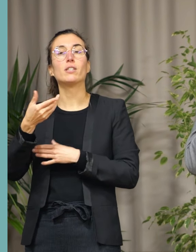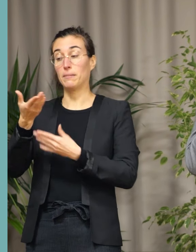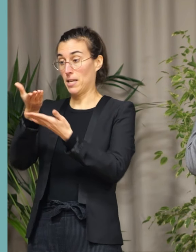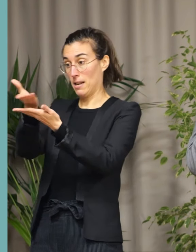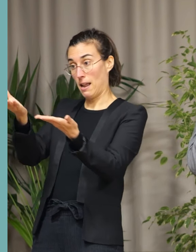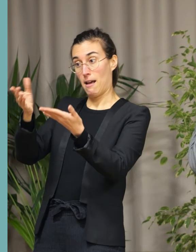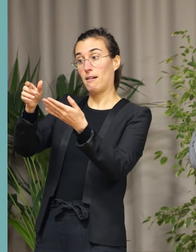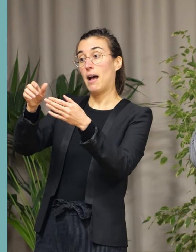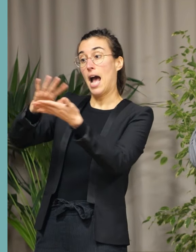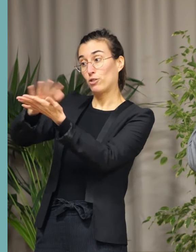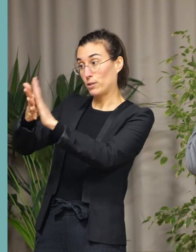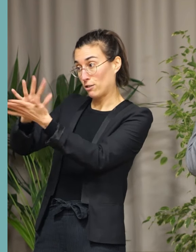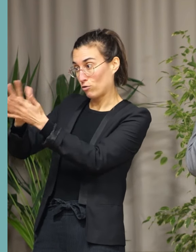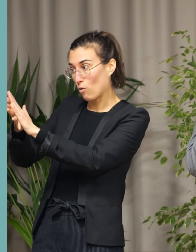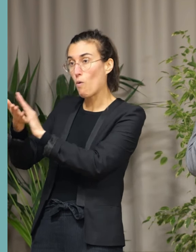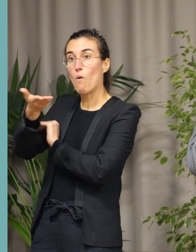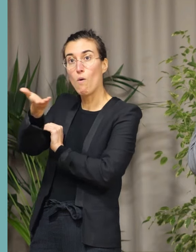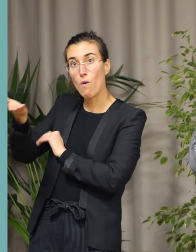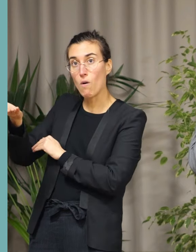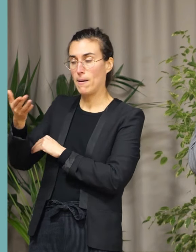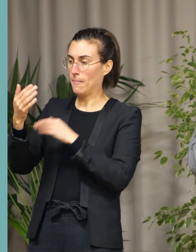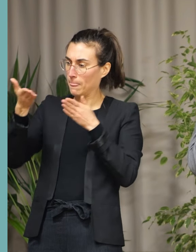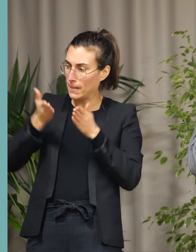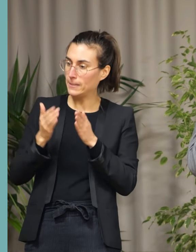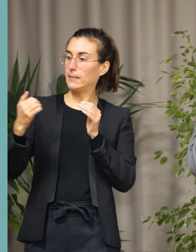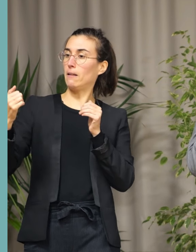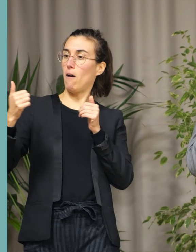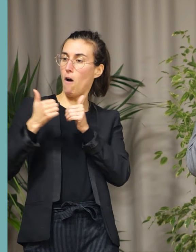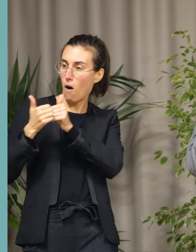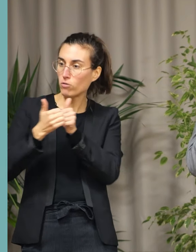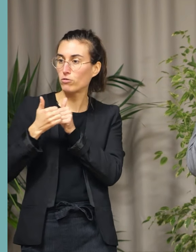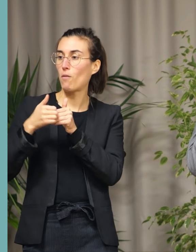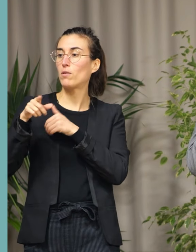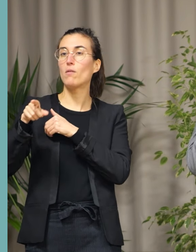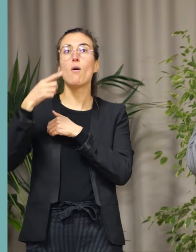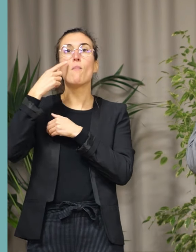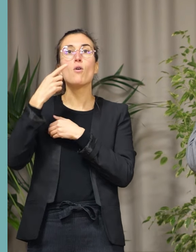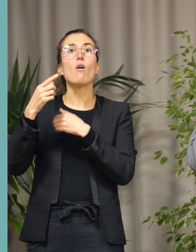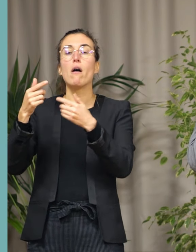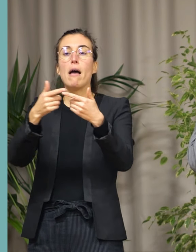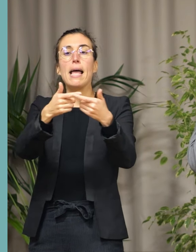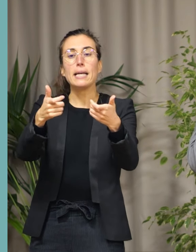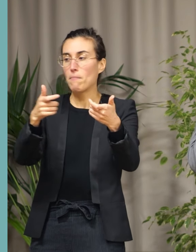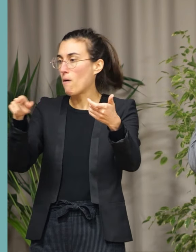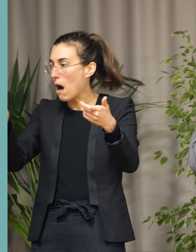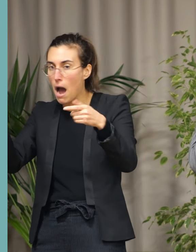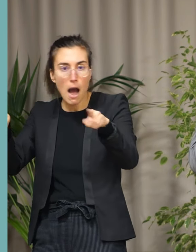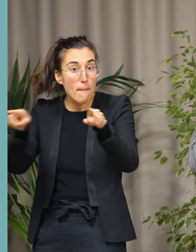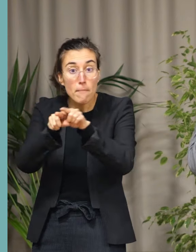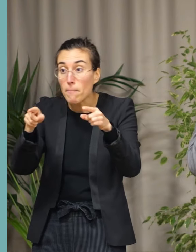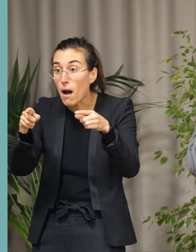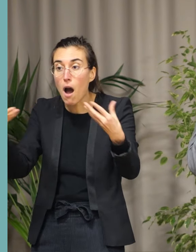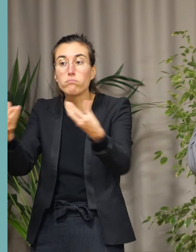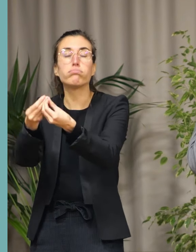pour la mutualisation possible d'équipements municipaux existants. Nos vieux locaux